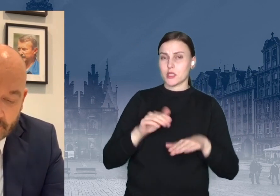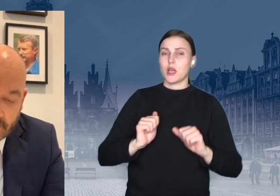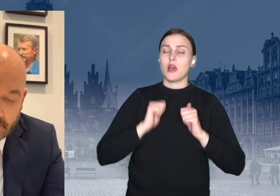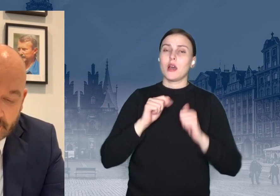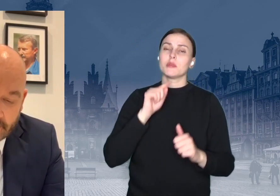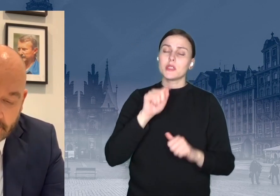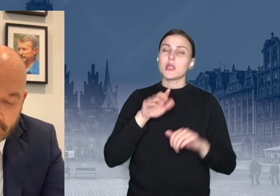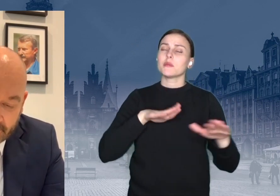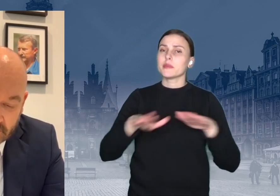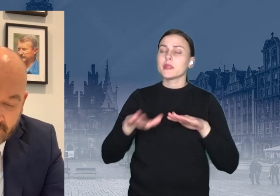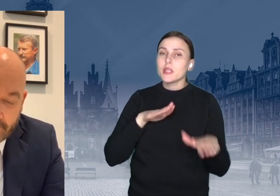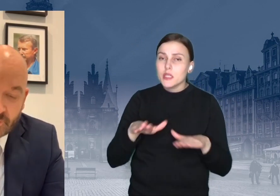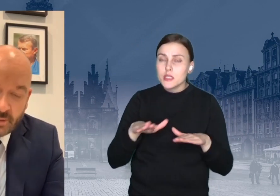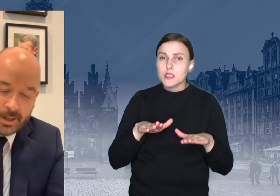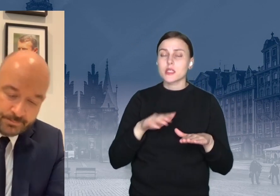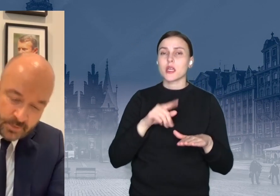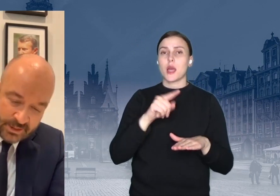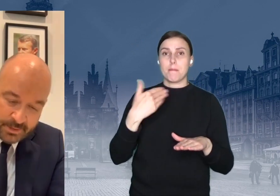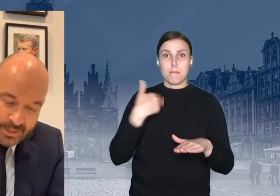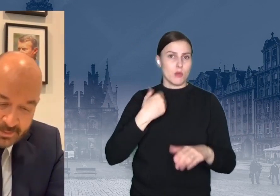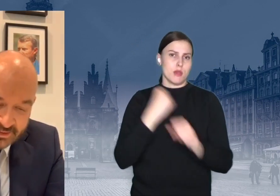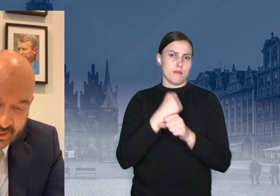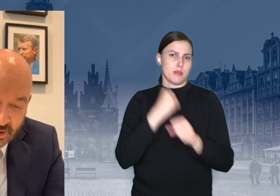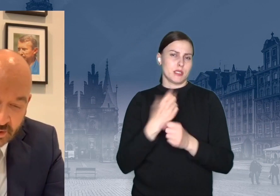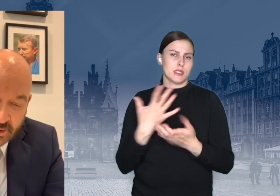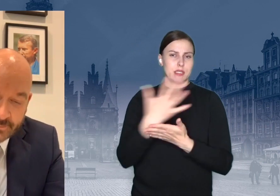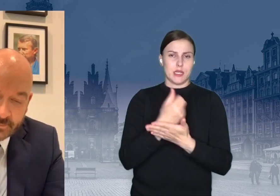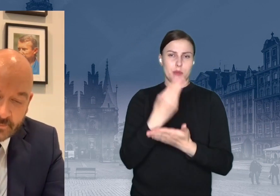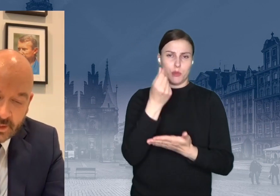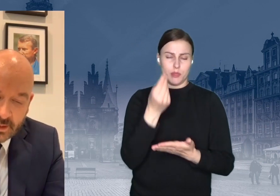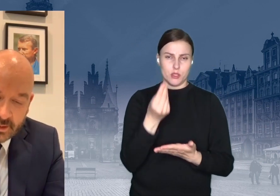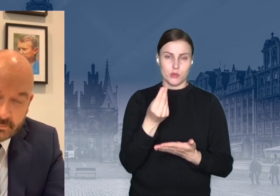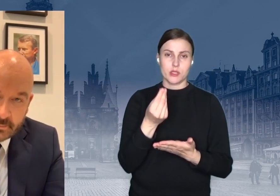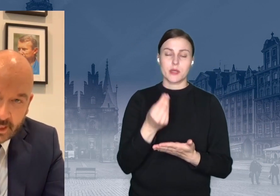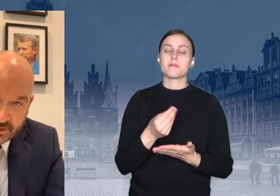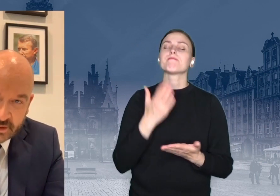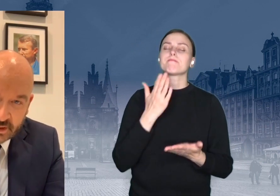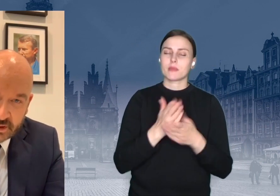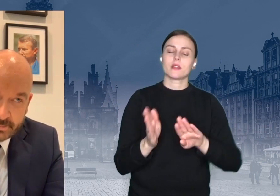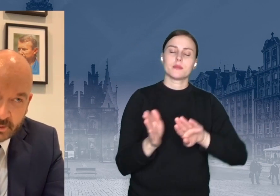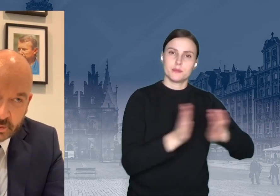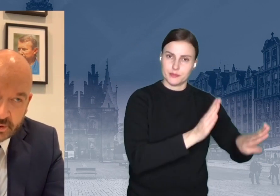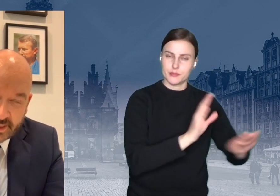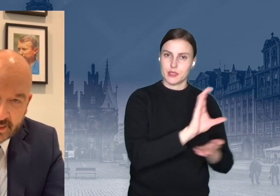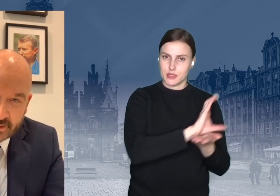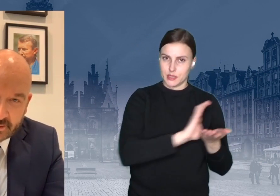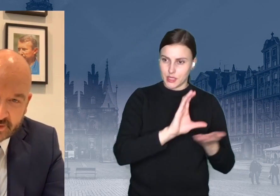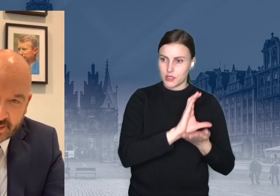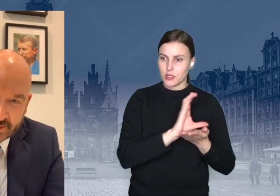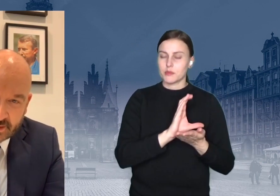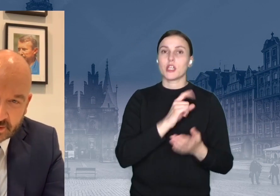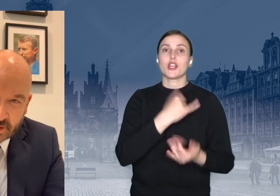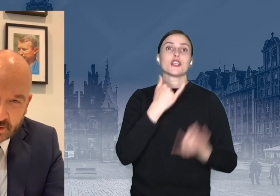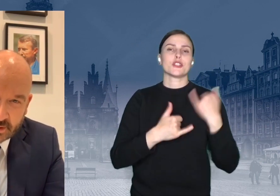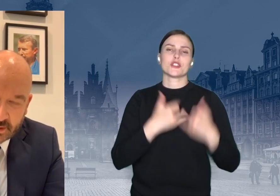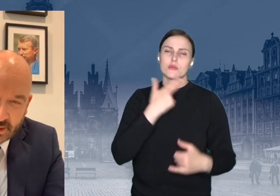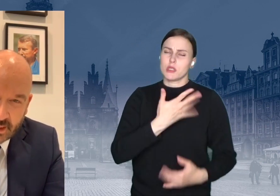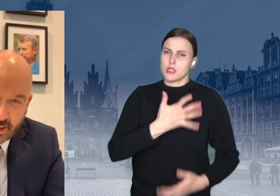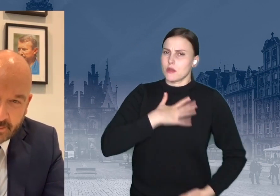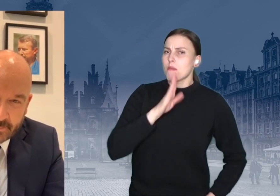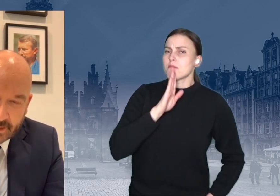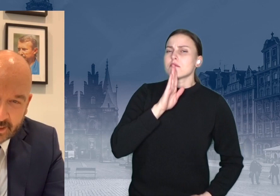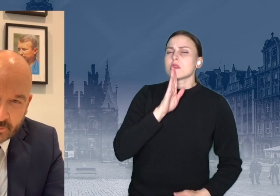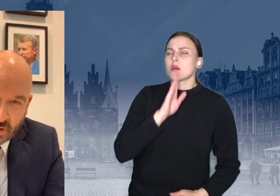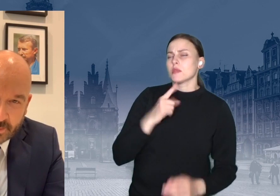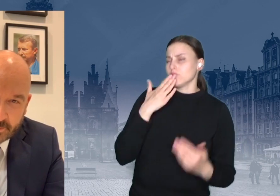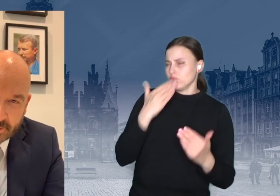pracowały. Dobra, zamykamy stadion, ale jeżeli chcecie się poczuć jak w Stanach Zjednoczonych,